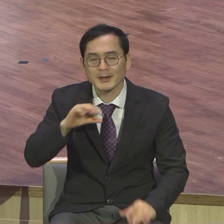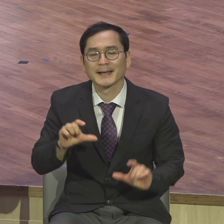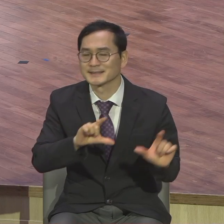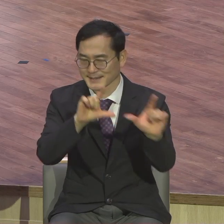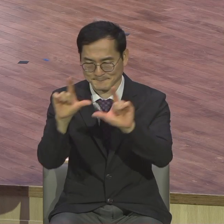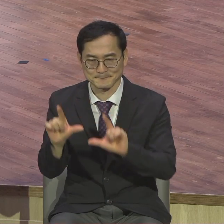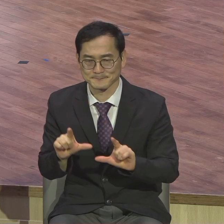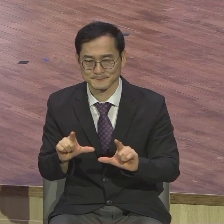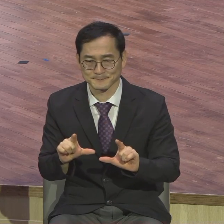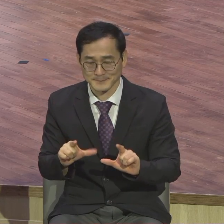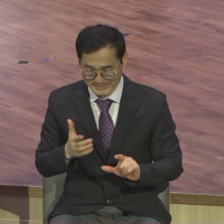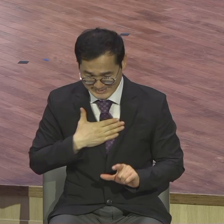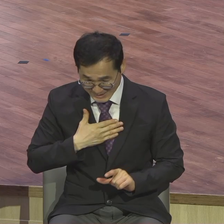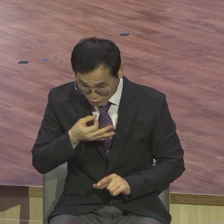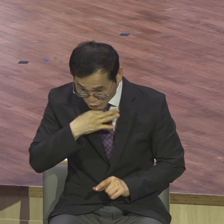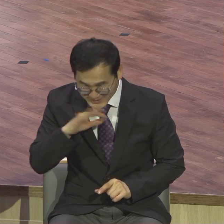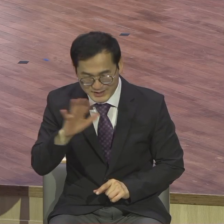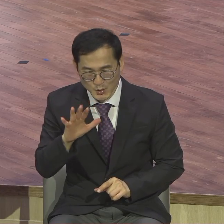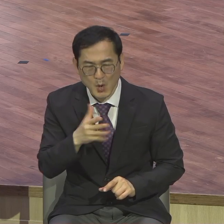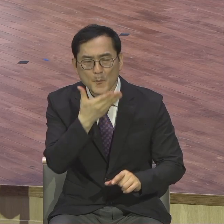복음에 유익한 삶을 살았느냐